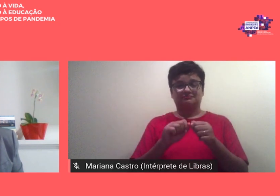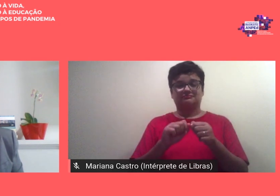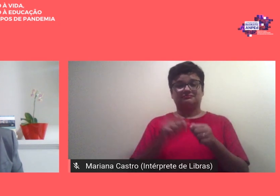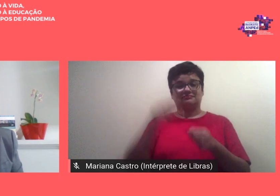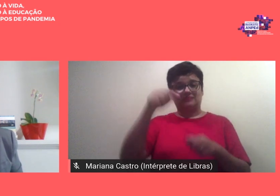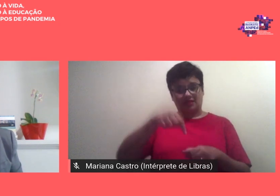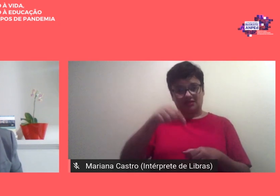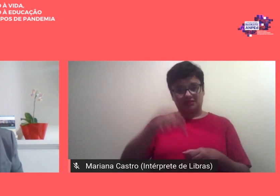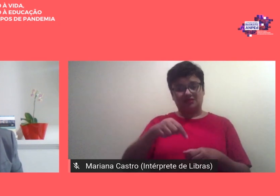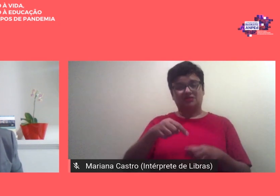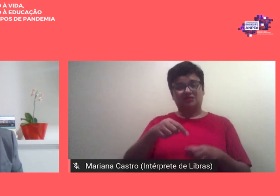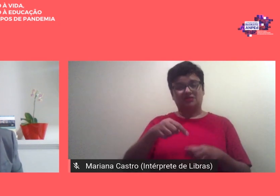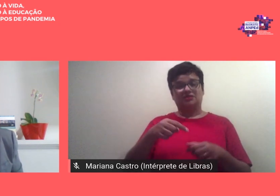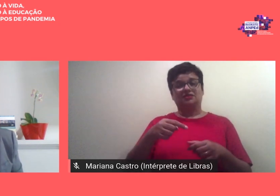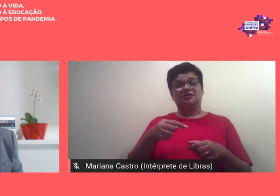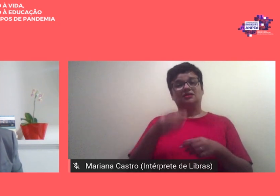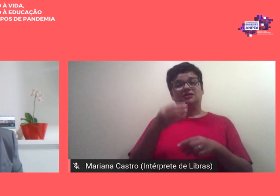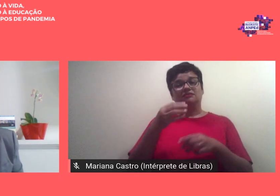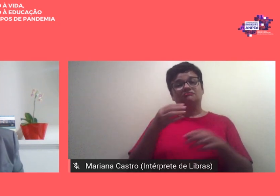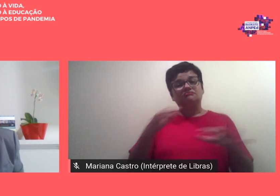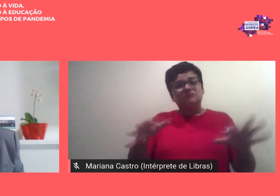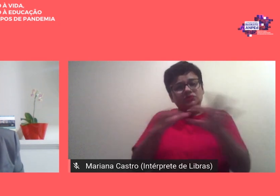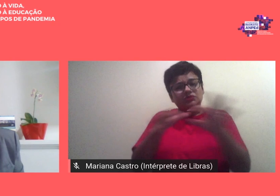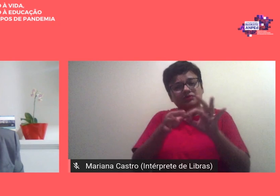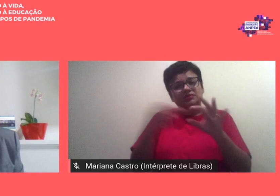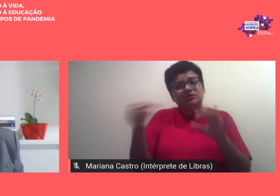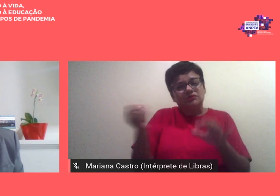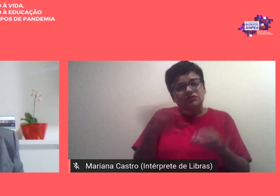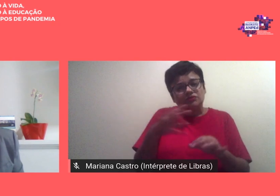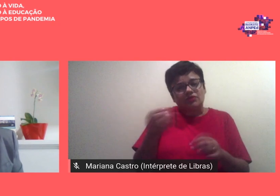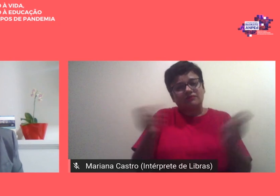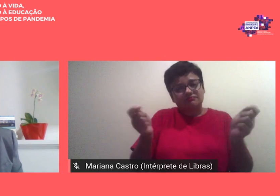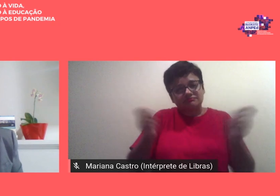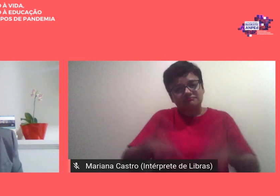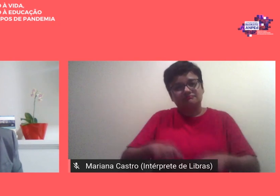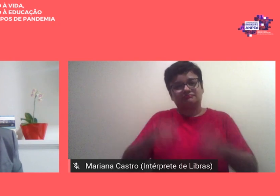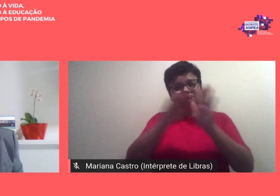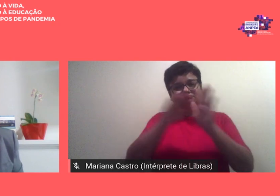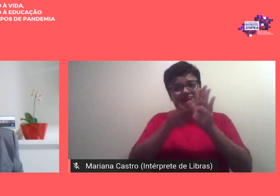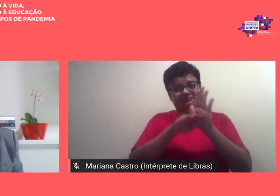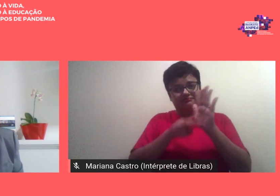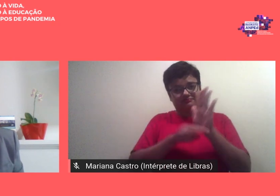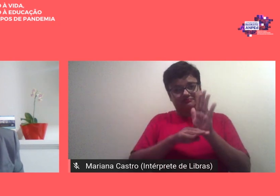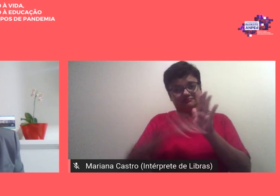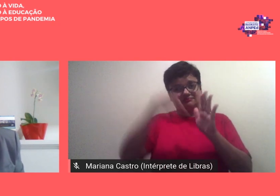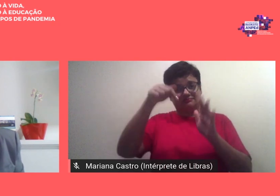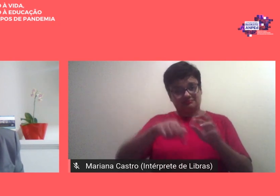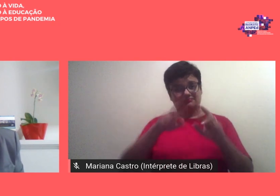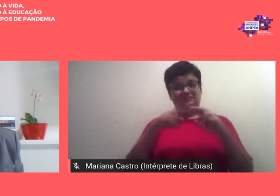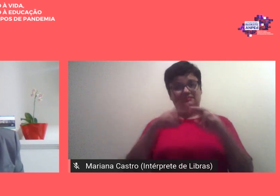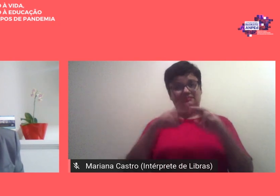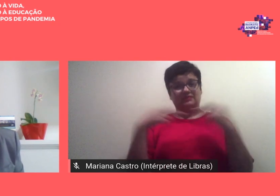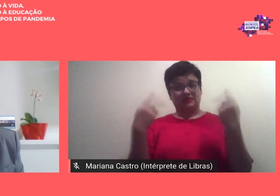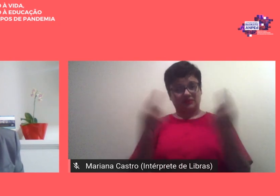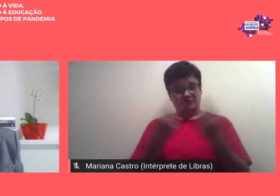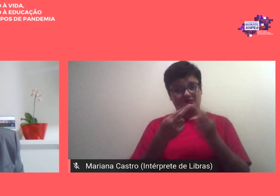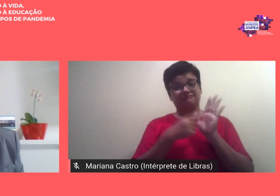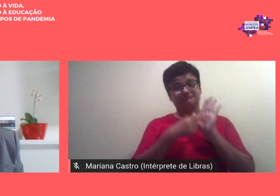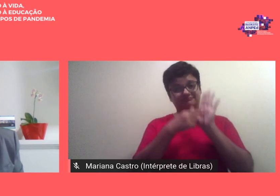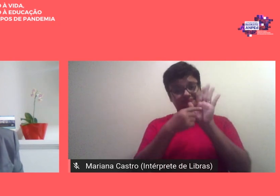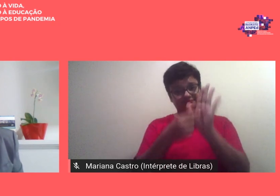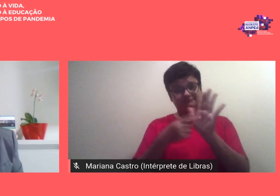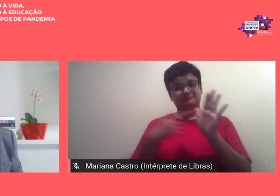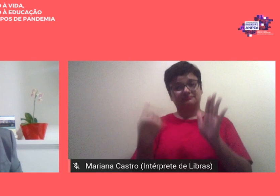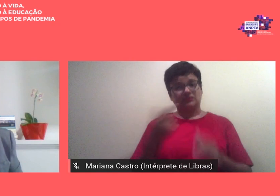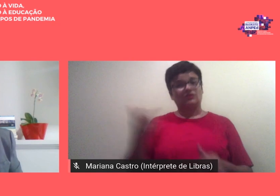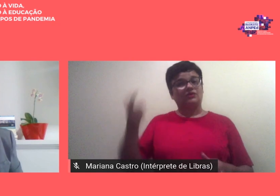nutrir a possibilidade de novos planos essa reunião mostrou que nós conseguimos fazer a regional